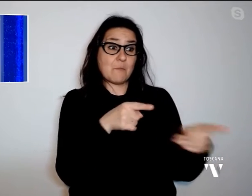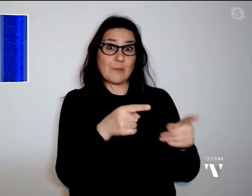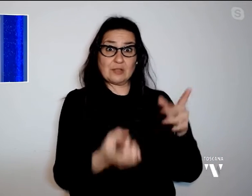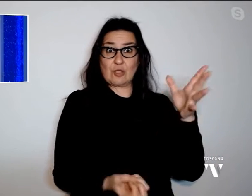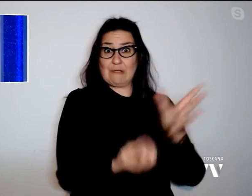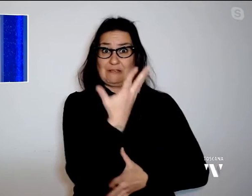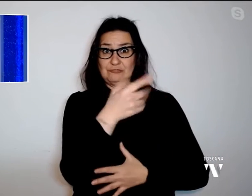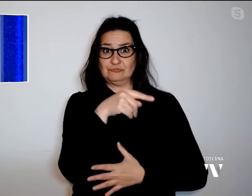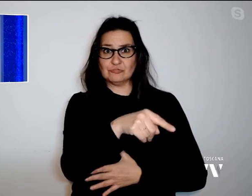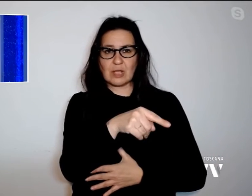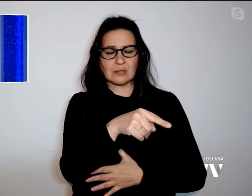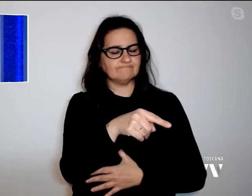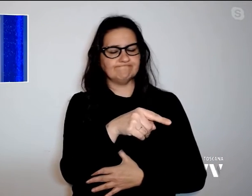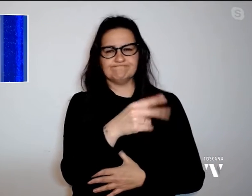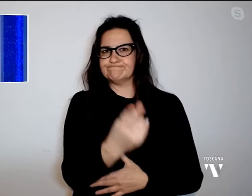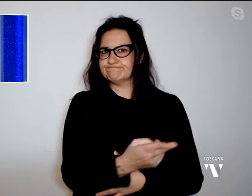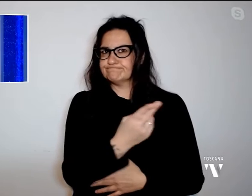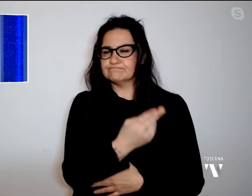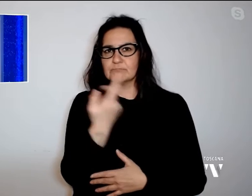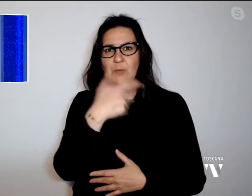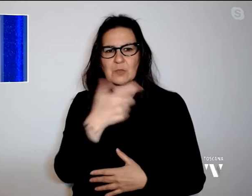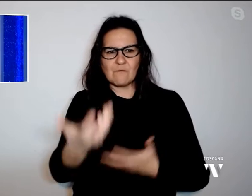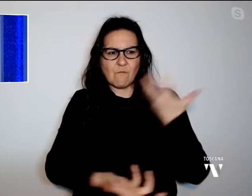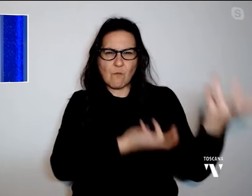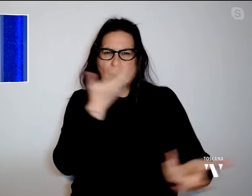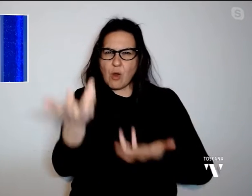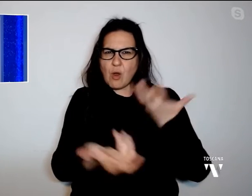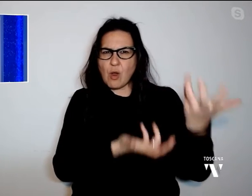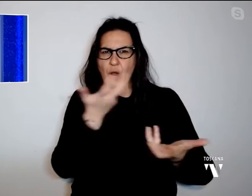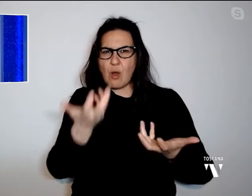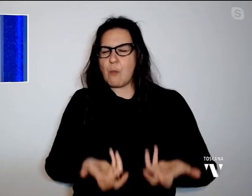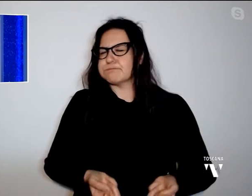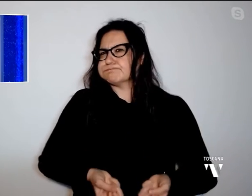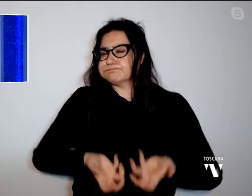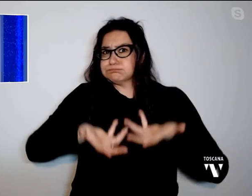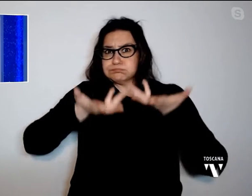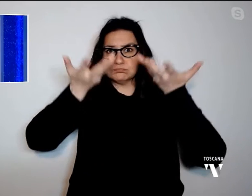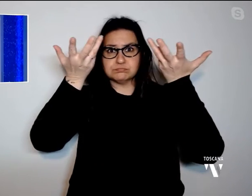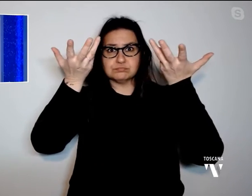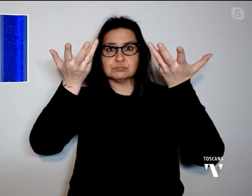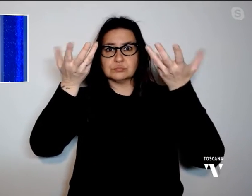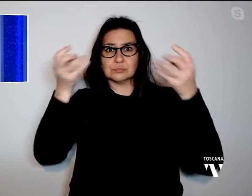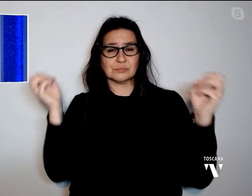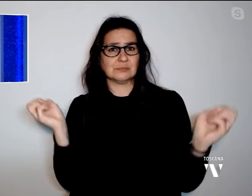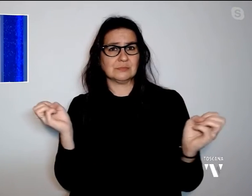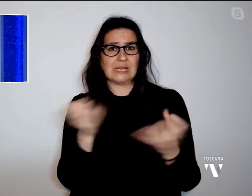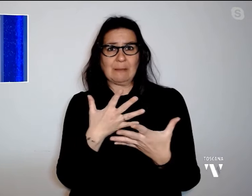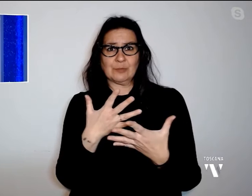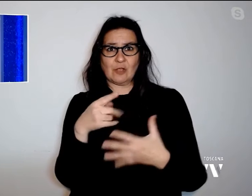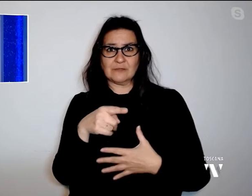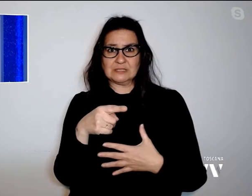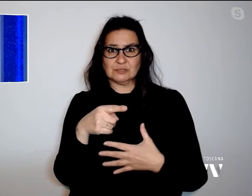stato nulla da fare perché le fiamme si sono alzate immediatamente senza lasciargli scampo.